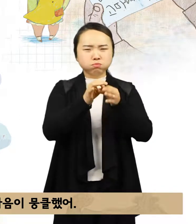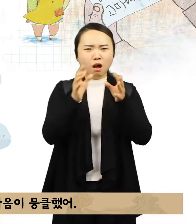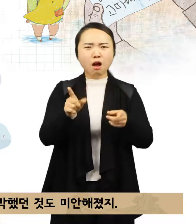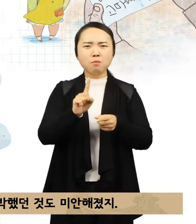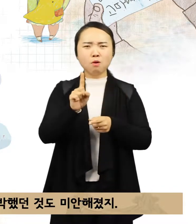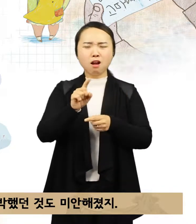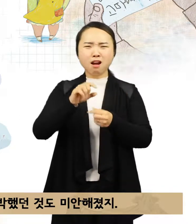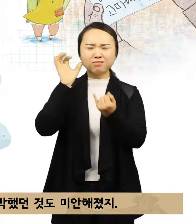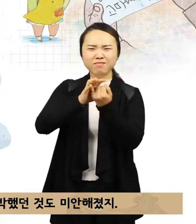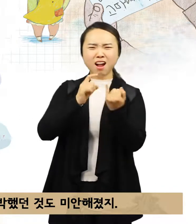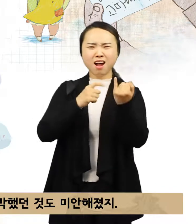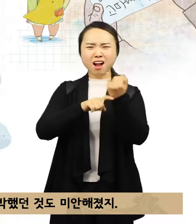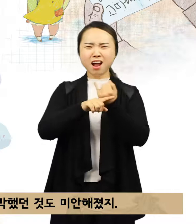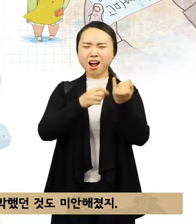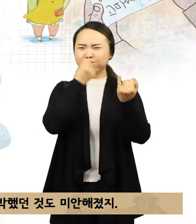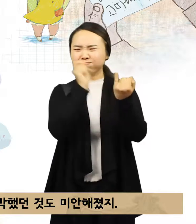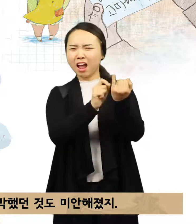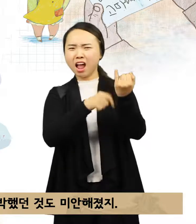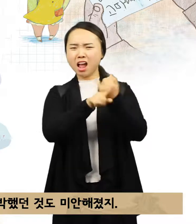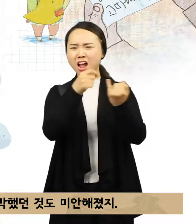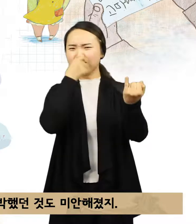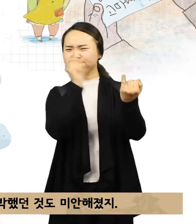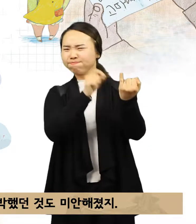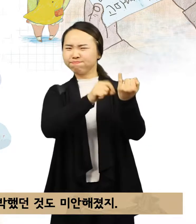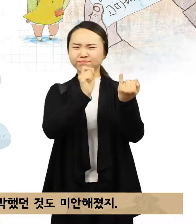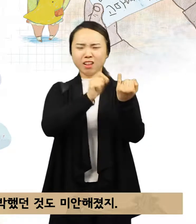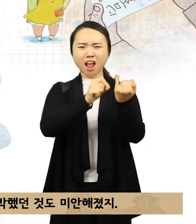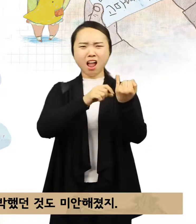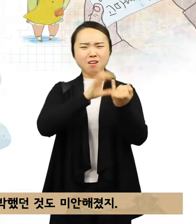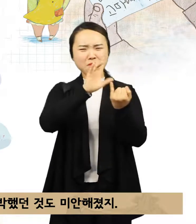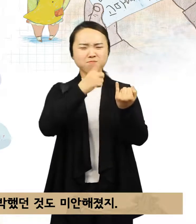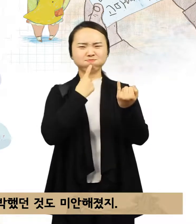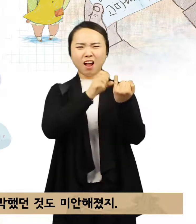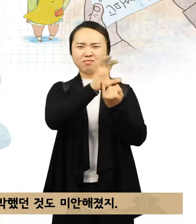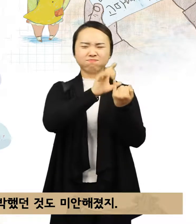그동안 쬐끄맛하고 연우를 구박했던 것도 미안해졌지.